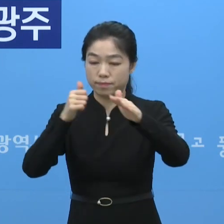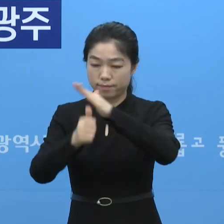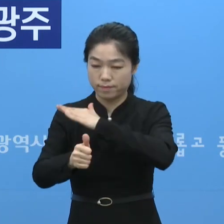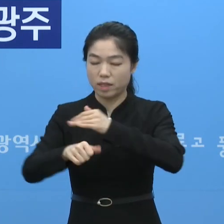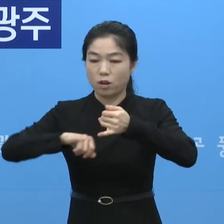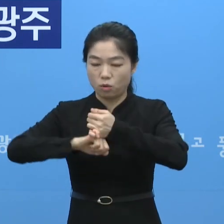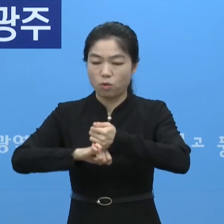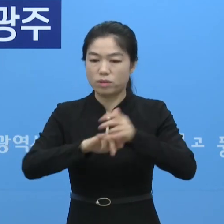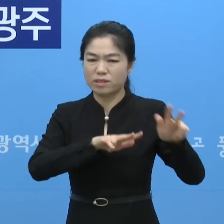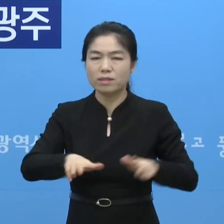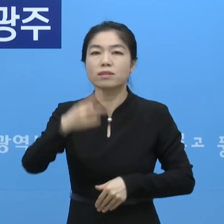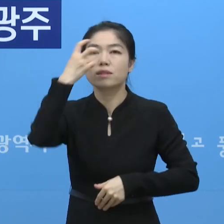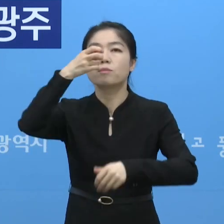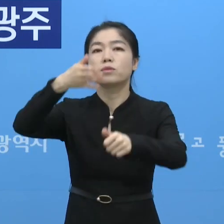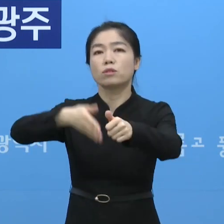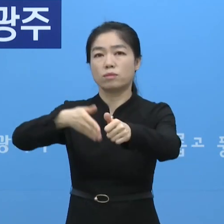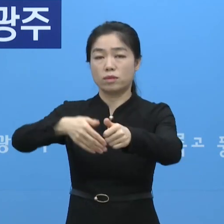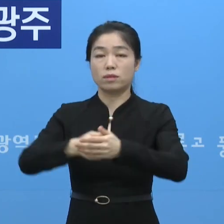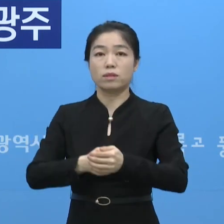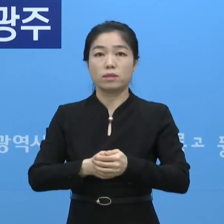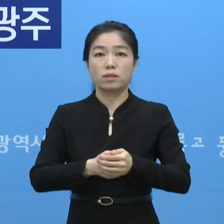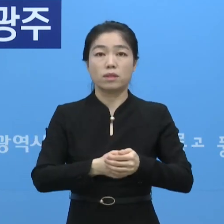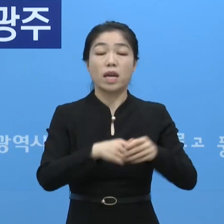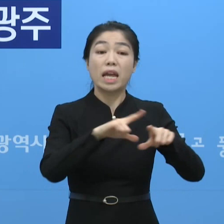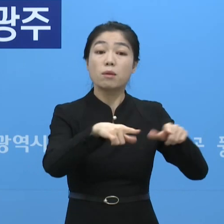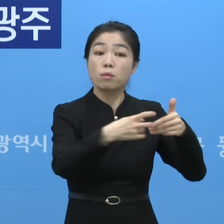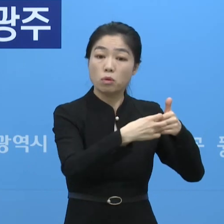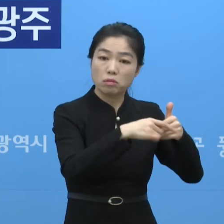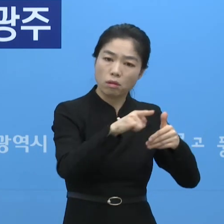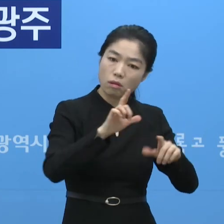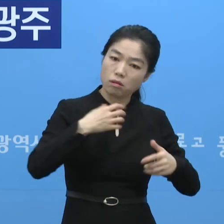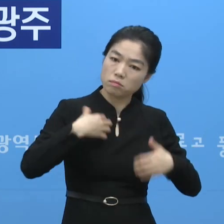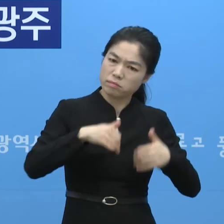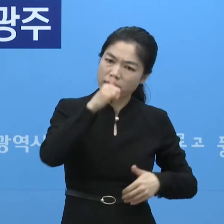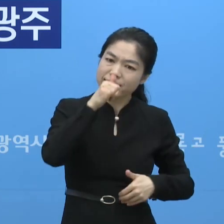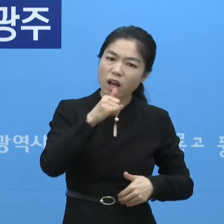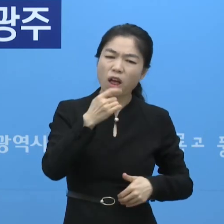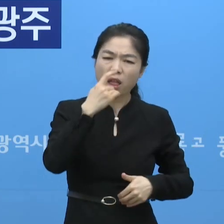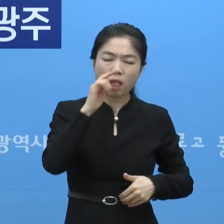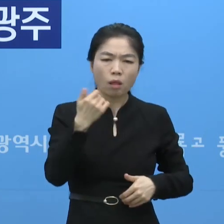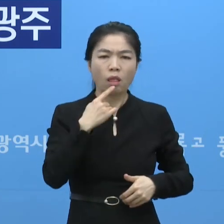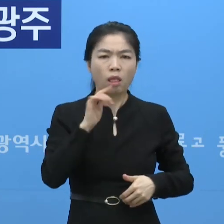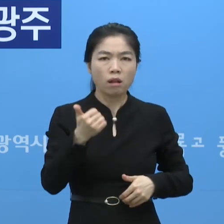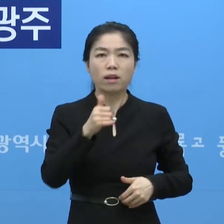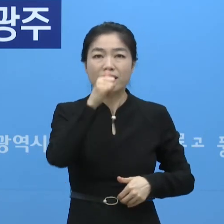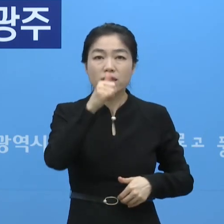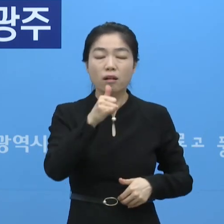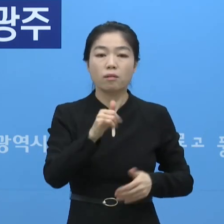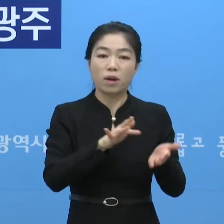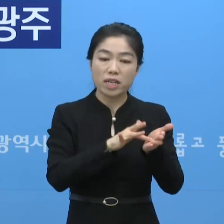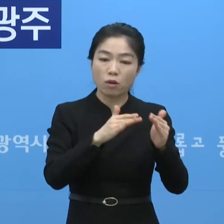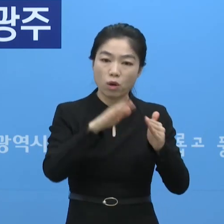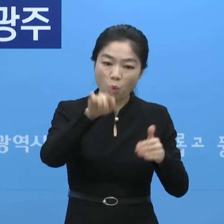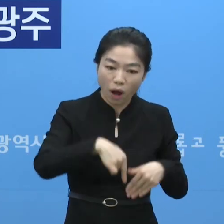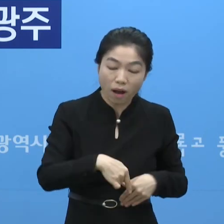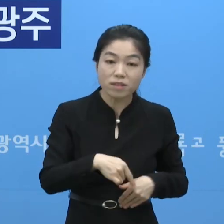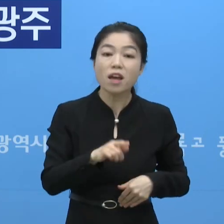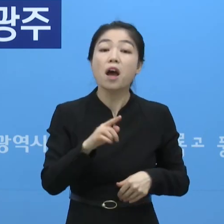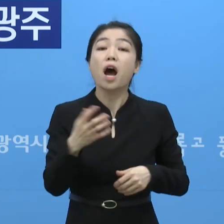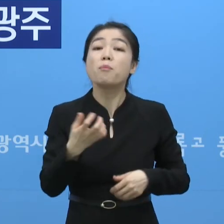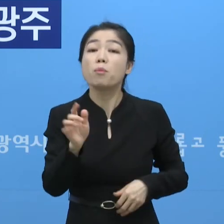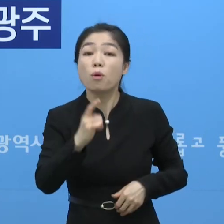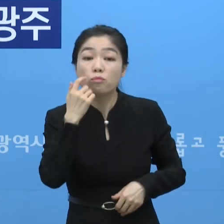선별검사서를 반드시 받아주시고 병의원에서도 이런 증상이 있는 분들 또 병의원뿐만 아니라 약국에서도 이런 증상을